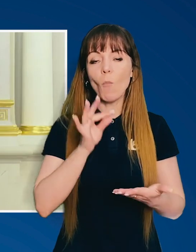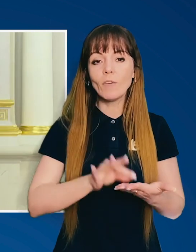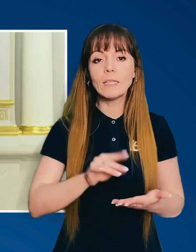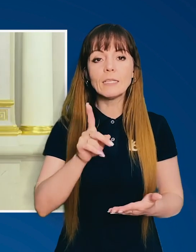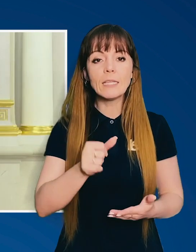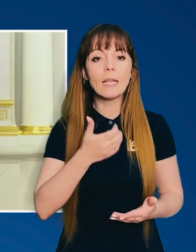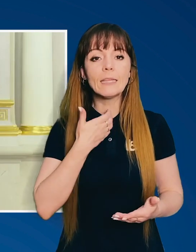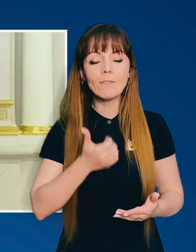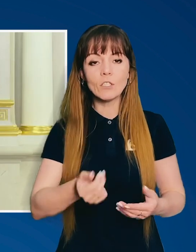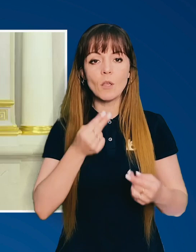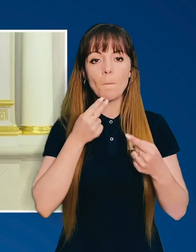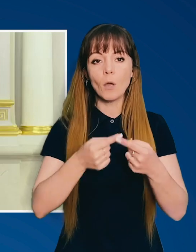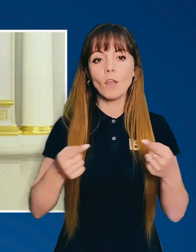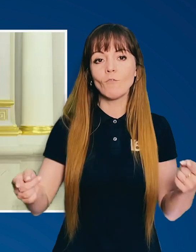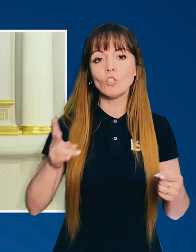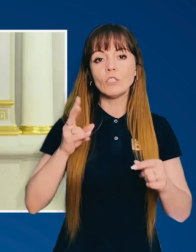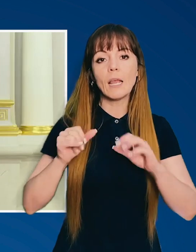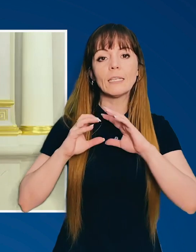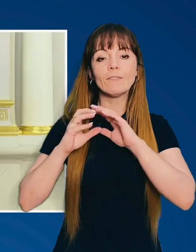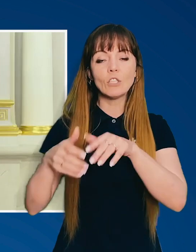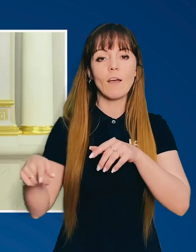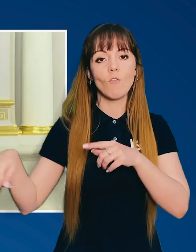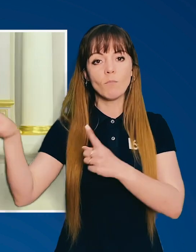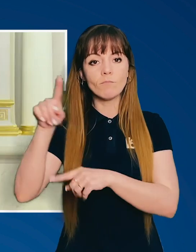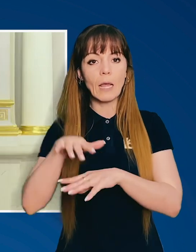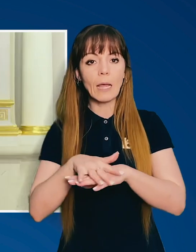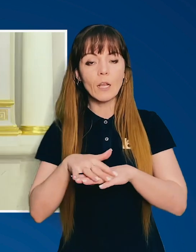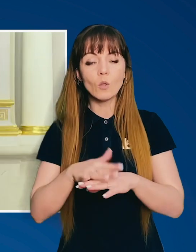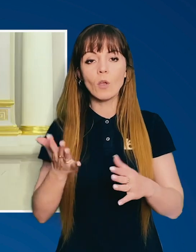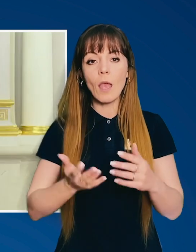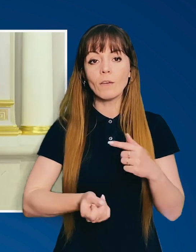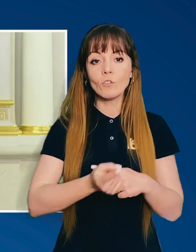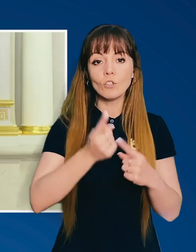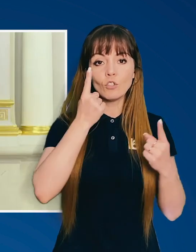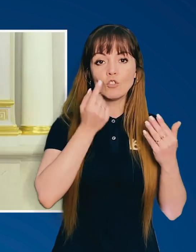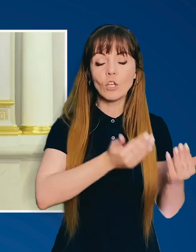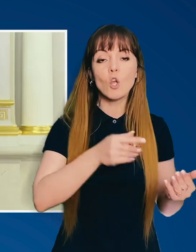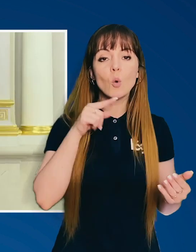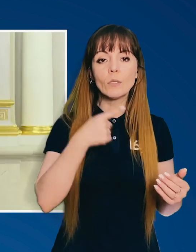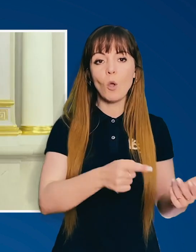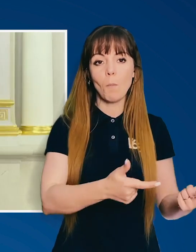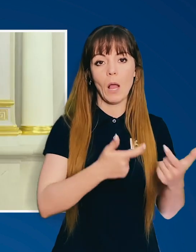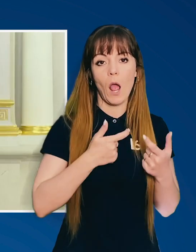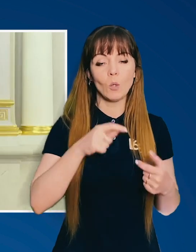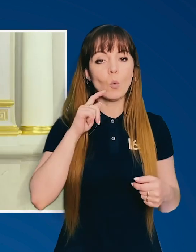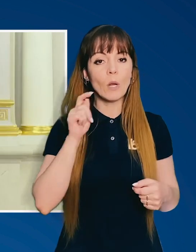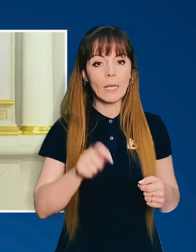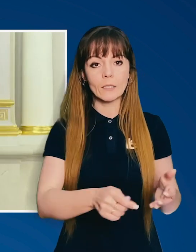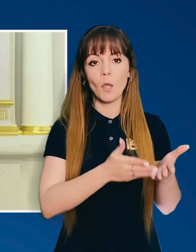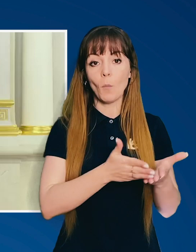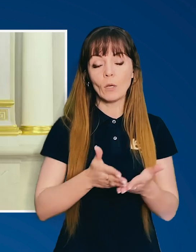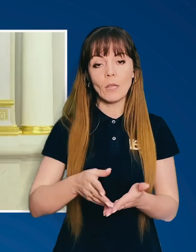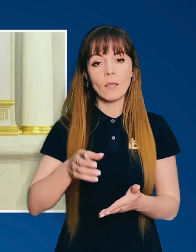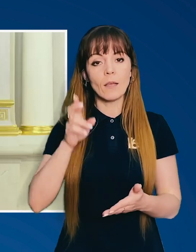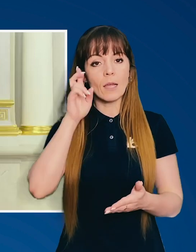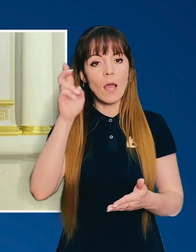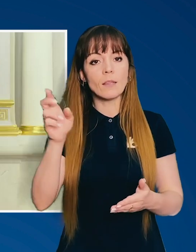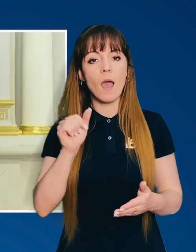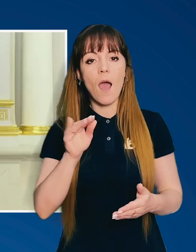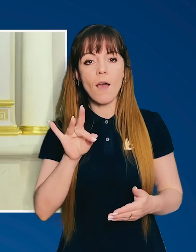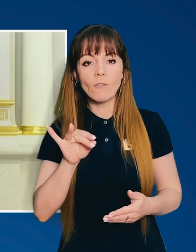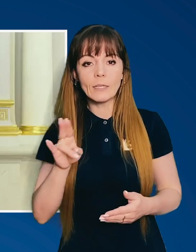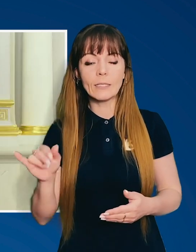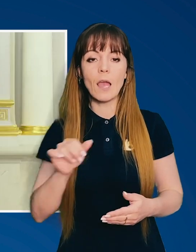кризу. Росія відповідальна за дефіцит продовольства на світовому ринку, який виник через російську блокаду українських